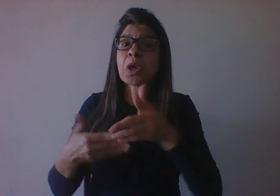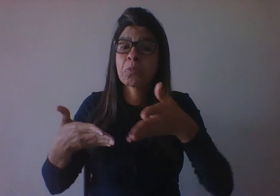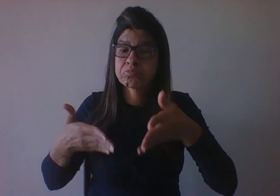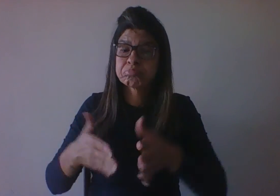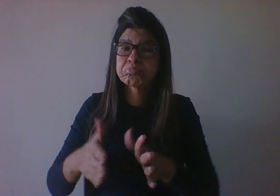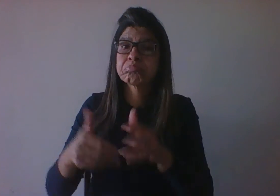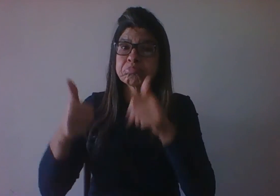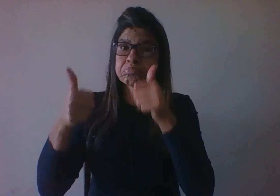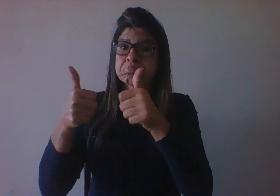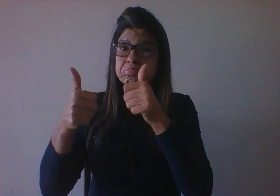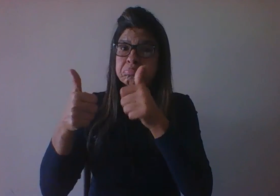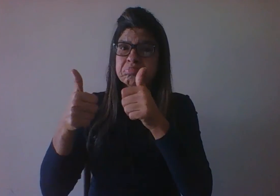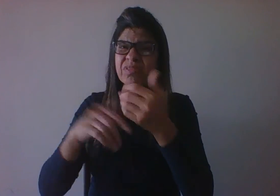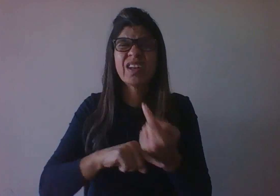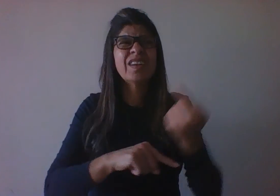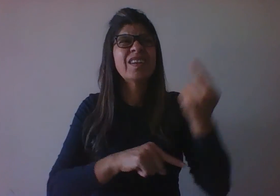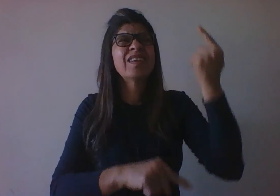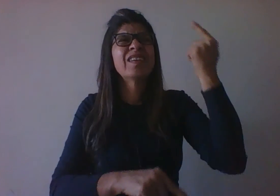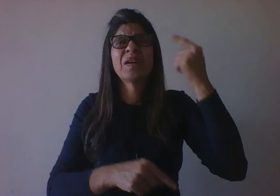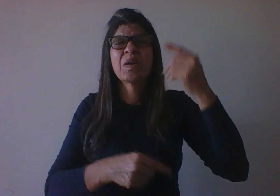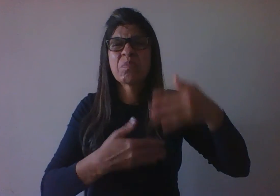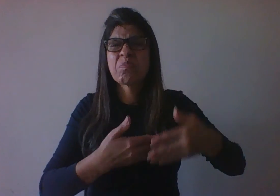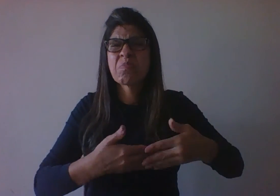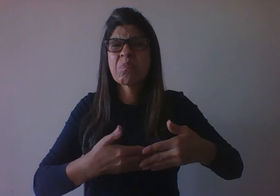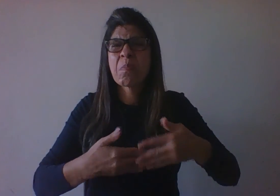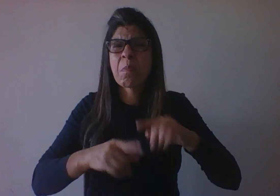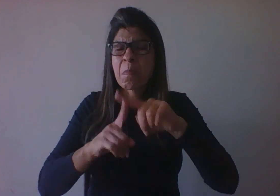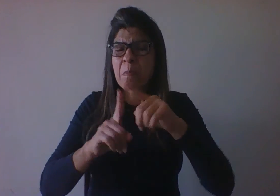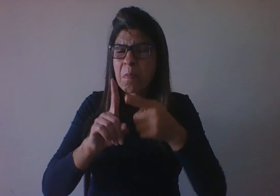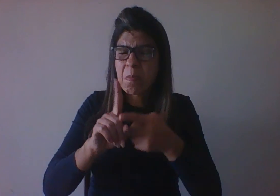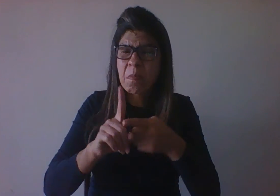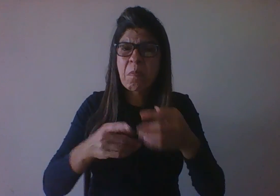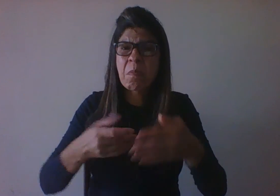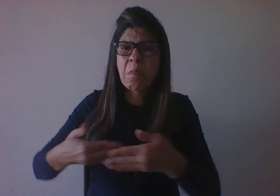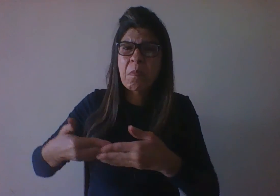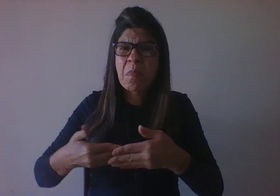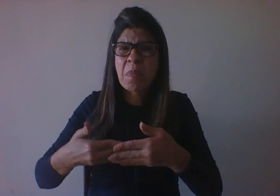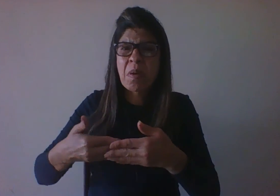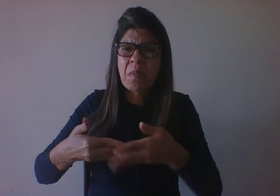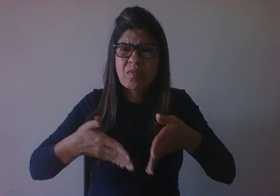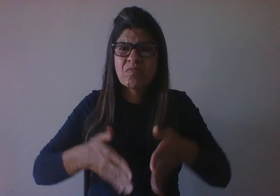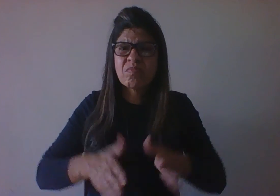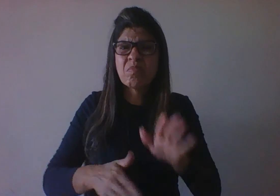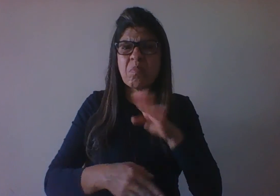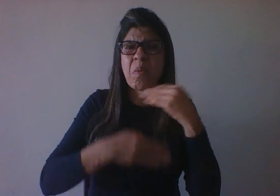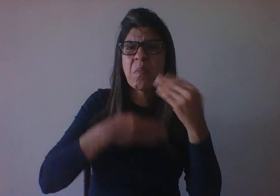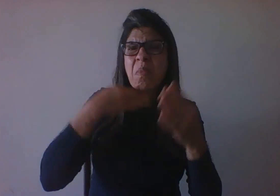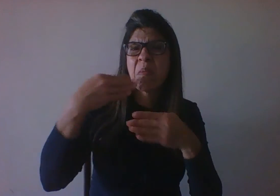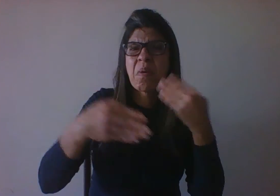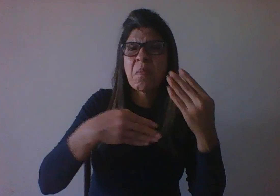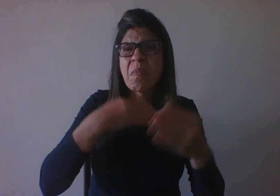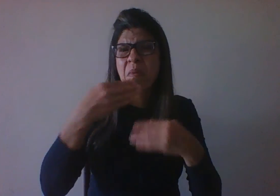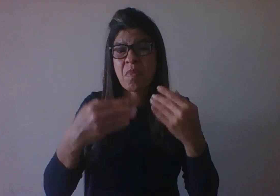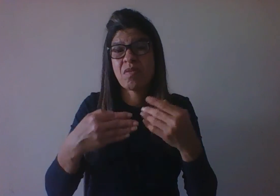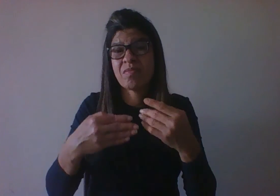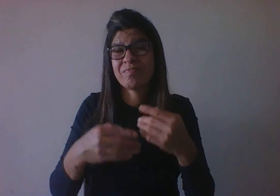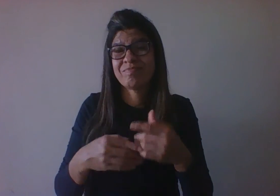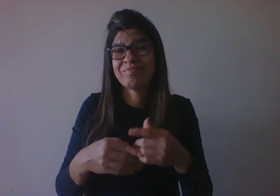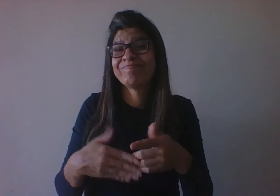algum tipo de assistência à saúde. São muito mais raros agora os casos de nascimento, por exemplo, com parteiras e muito mais típicos